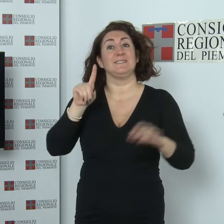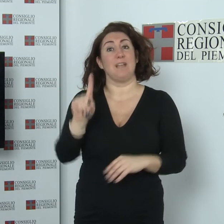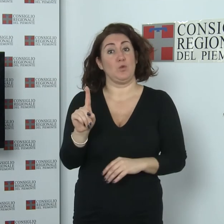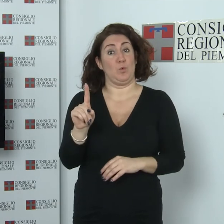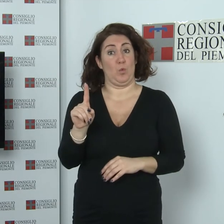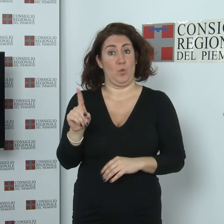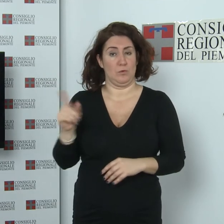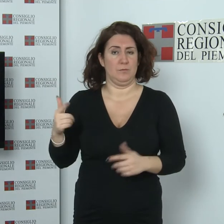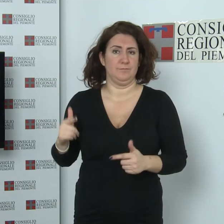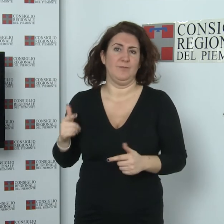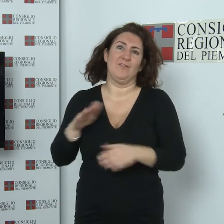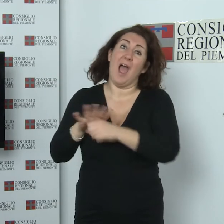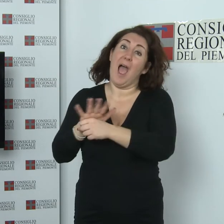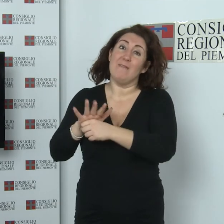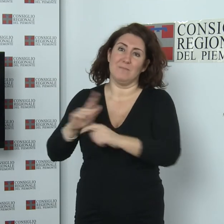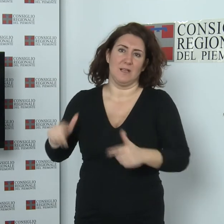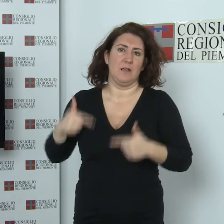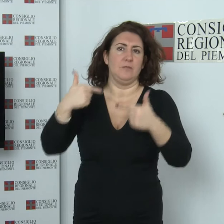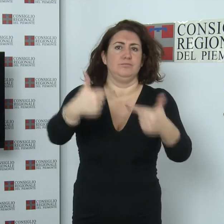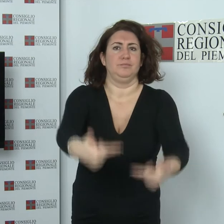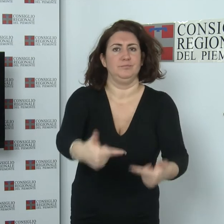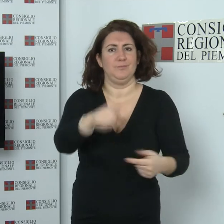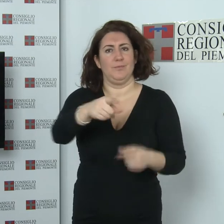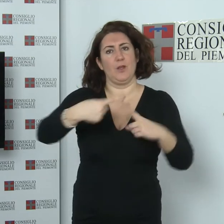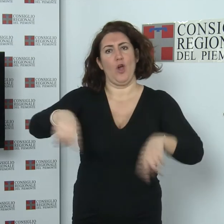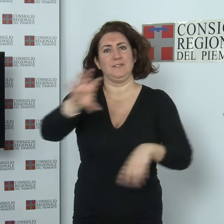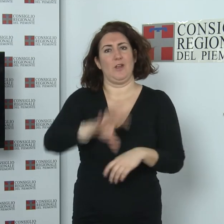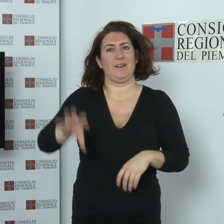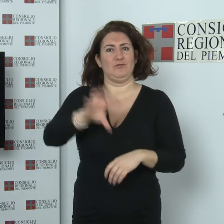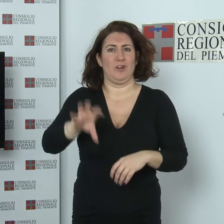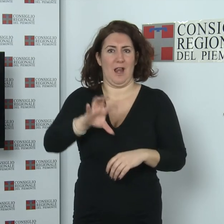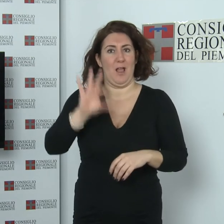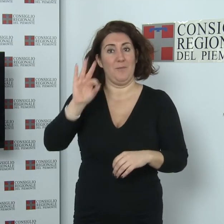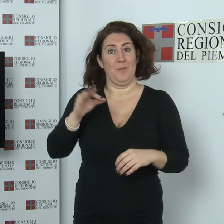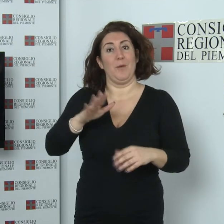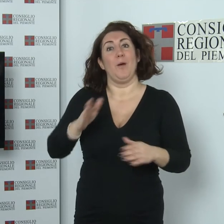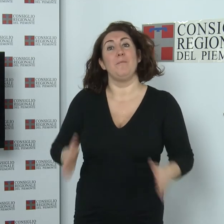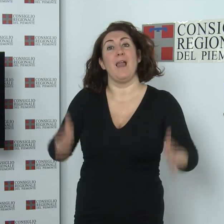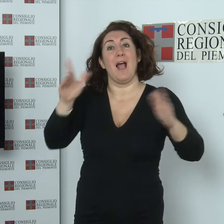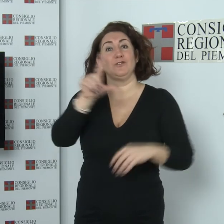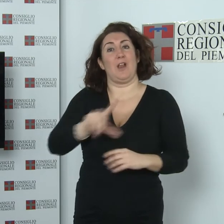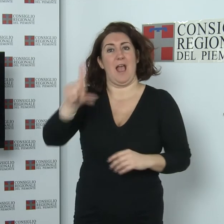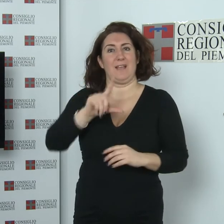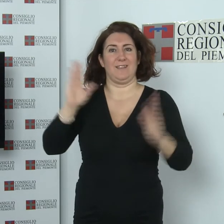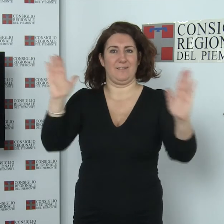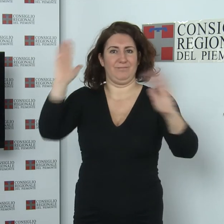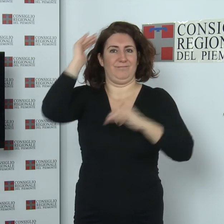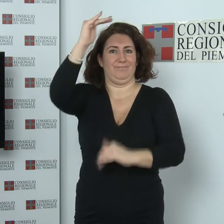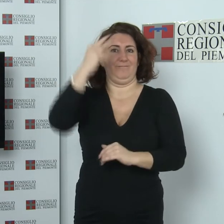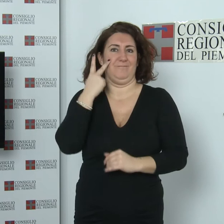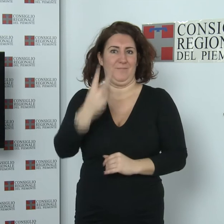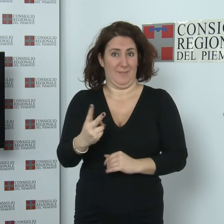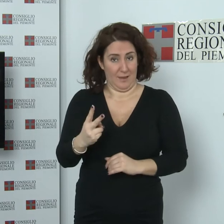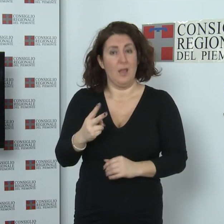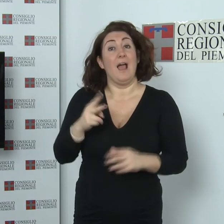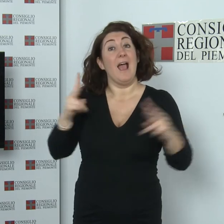è stato donato dalla famiglia al Consiglio regionale ed è esposto nell'atrio di Palazzo Lascaris. All'incontro erano presenti anche